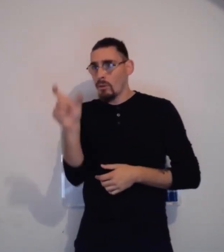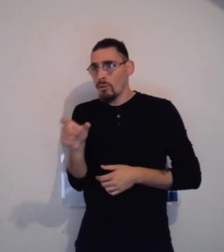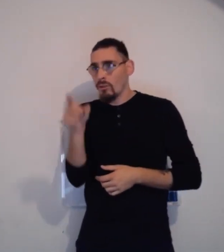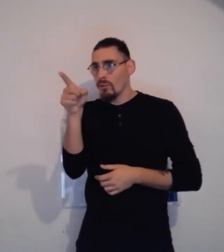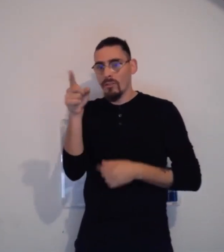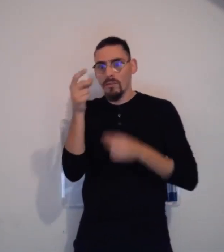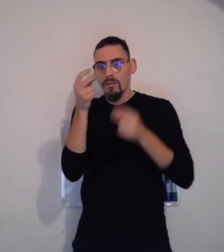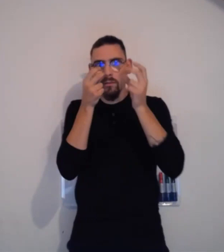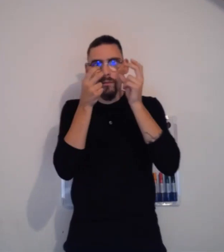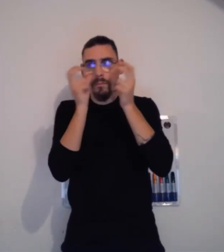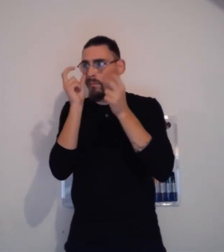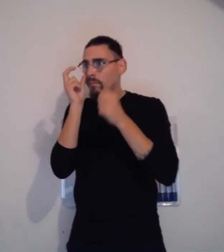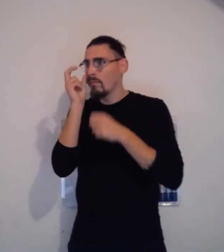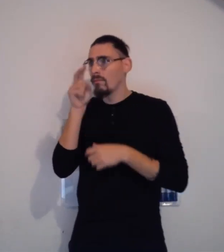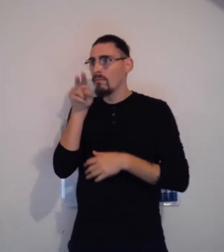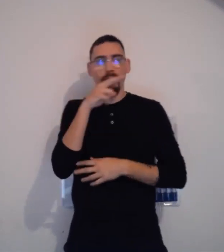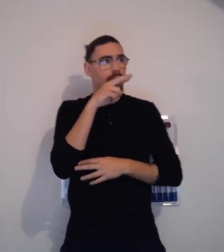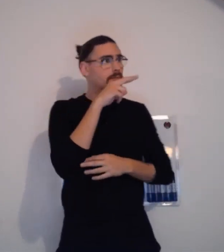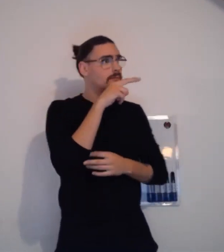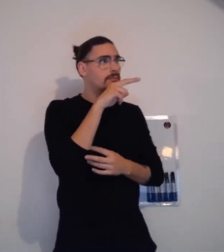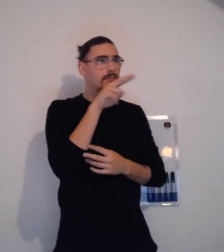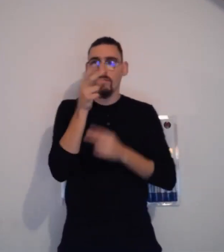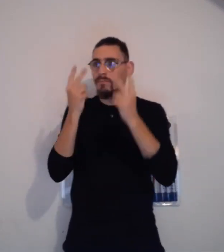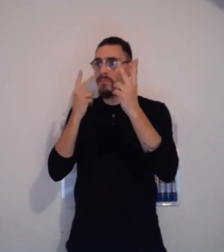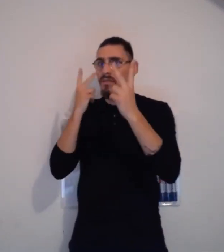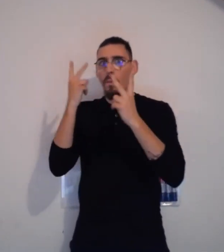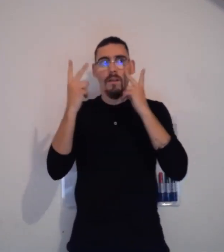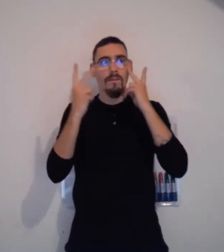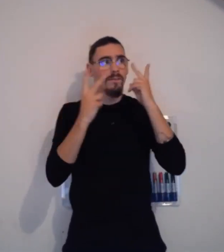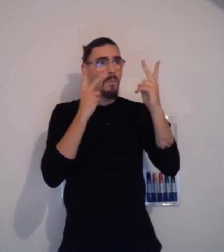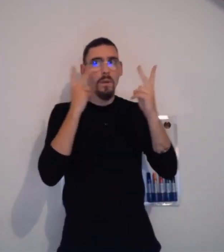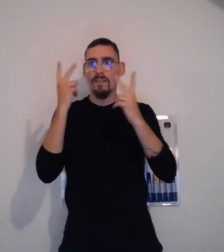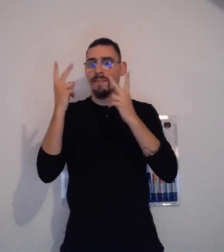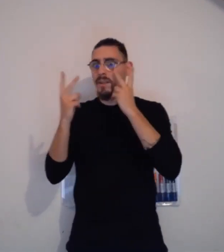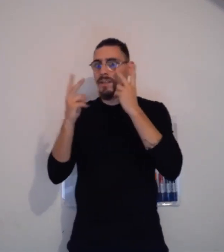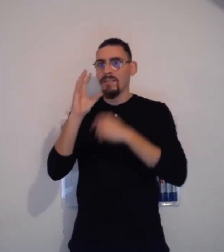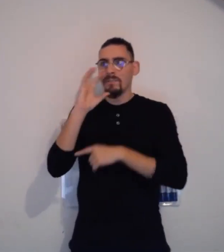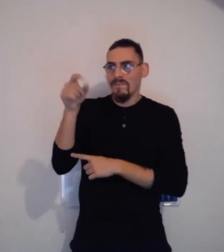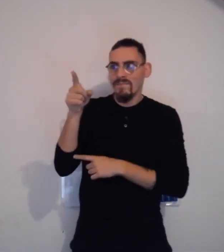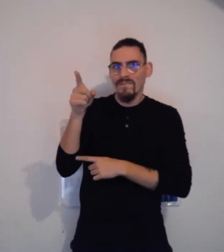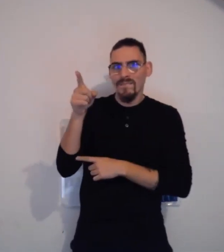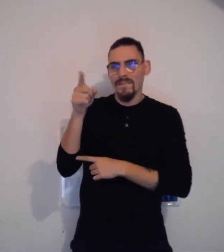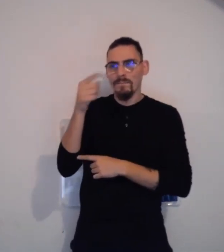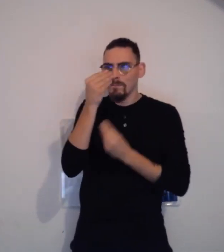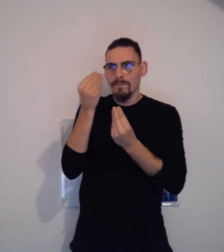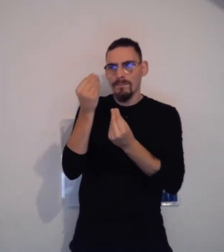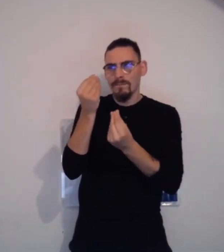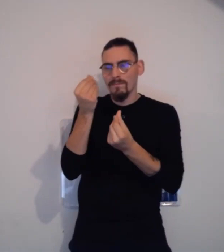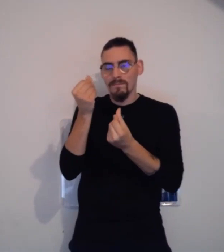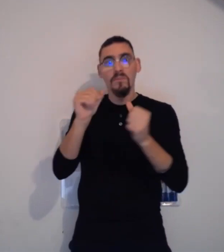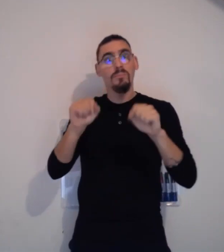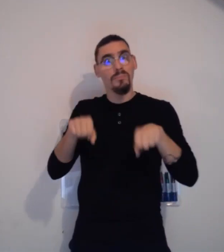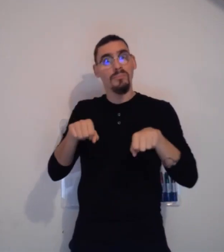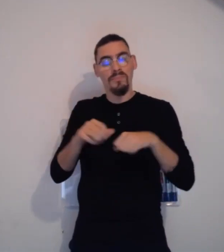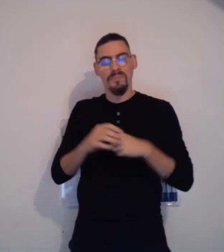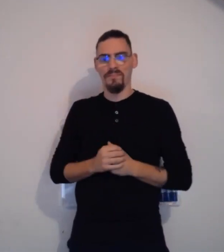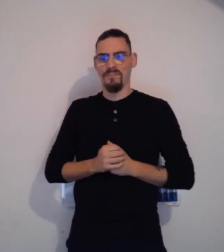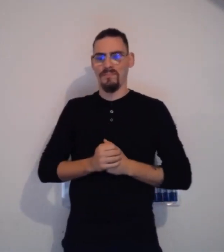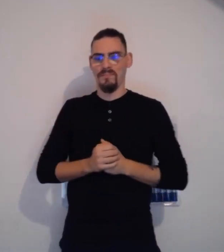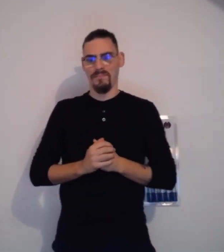Comment ? Eh bien, parce que souvent, les personnes sourdes vont regarder à gauche, à droite. Ils vont surtout utiliser leurs yeux. Ils vont regarder un peu